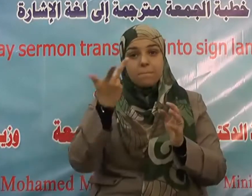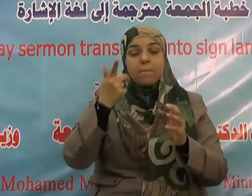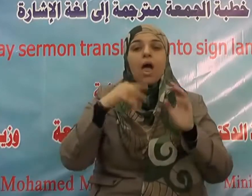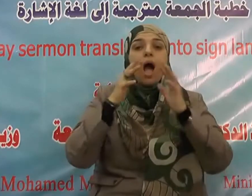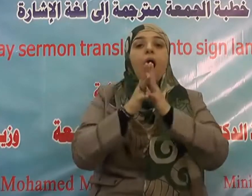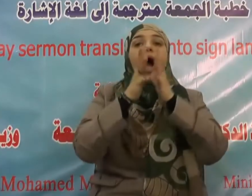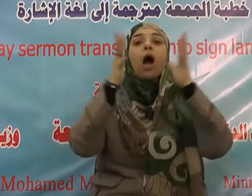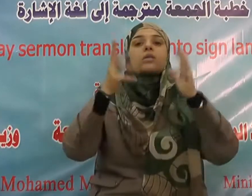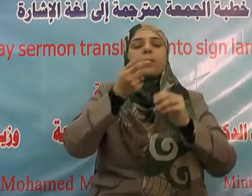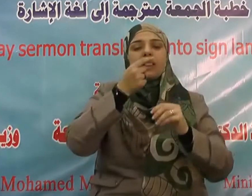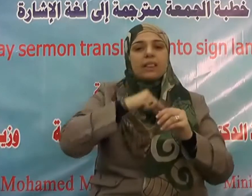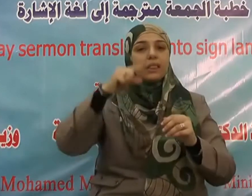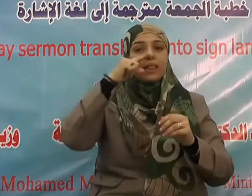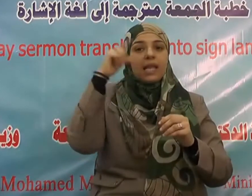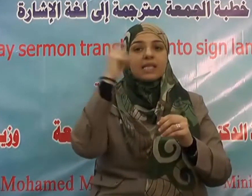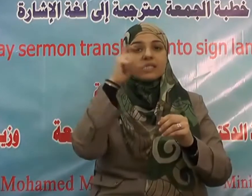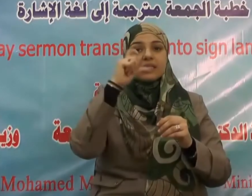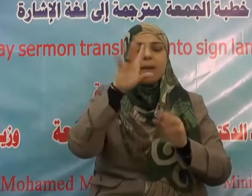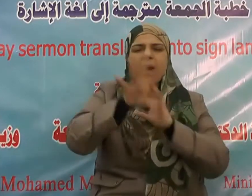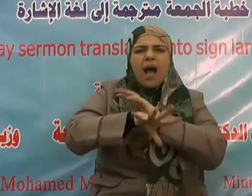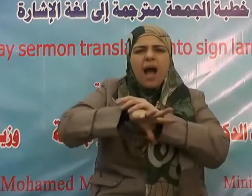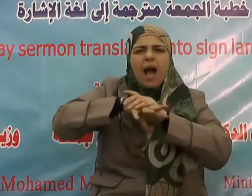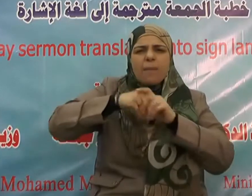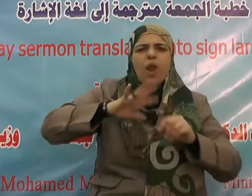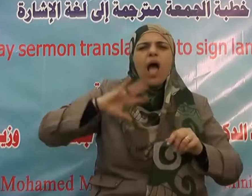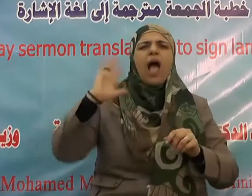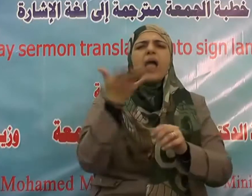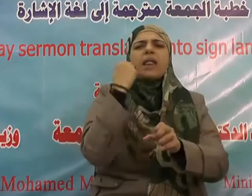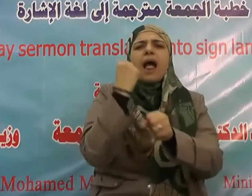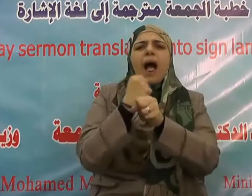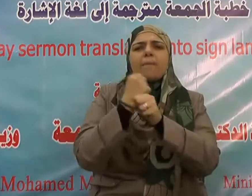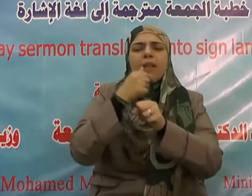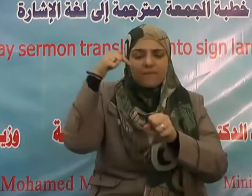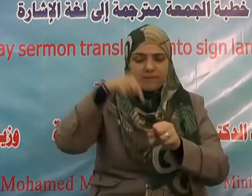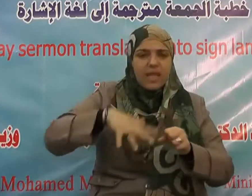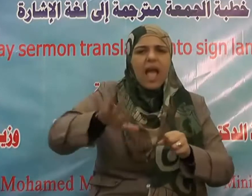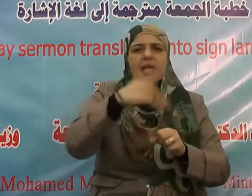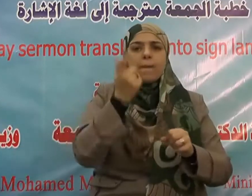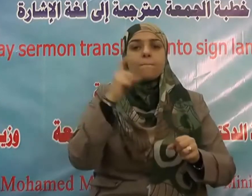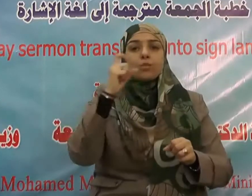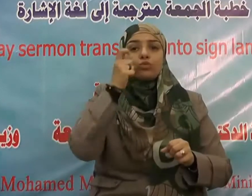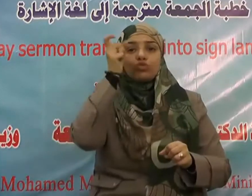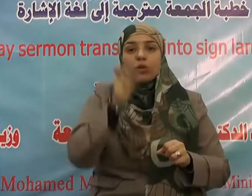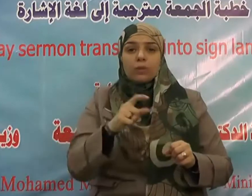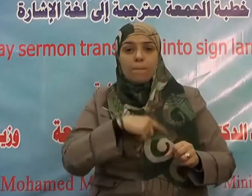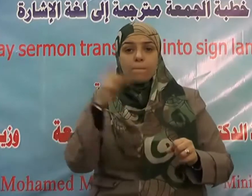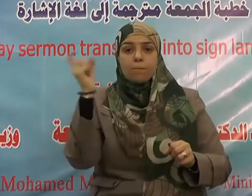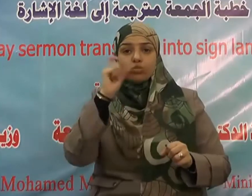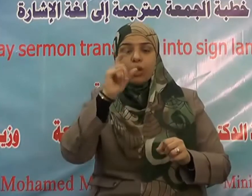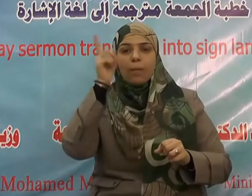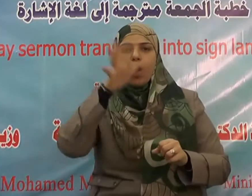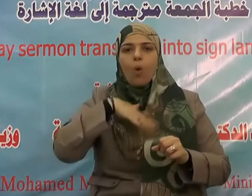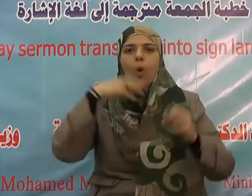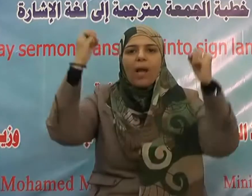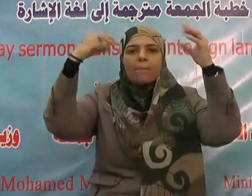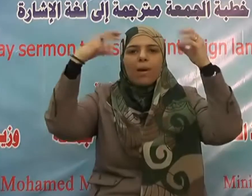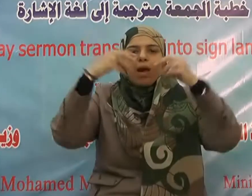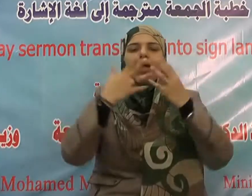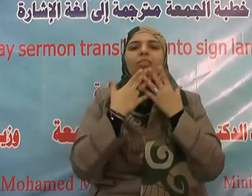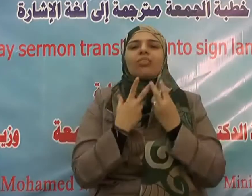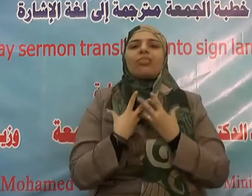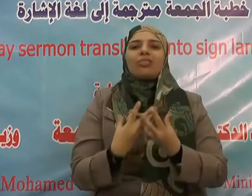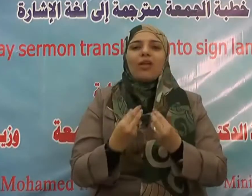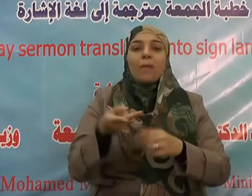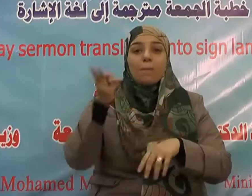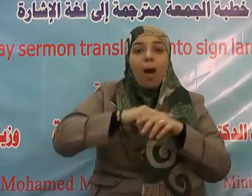بيَّن لنا النبي صلى الله عليه وسلم حقيقة الإيمان الذي ينبغي أن يتحقق في